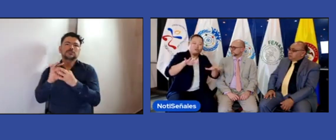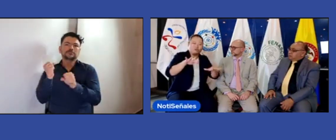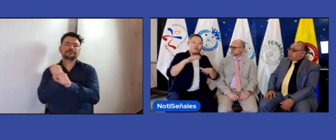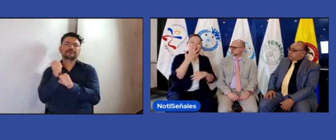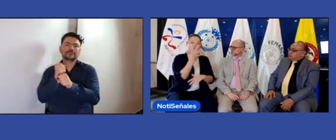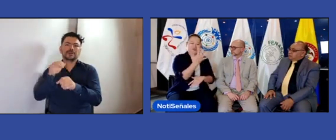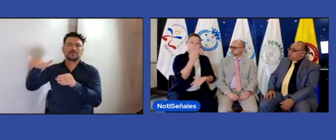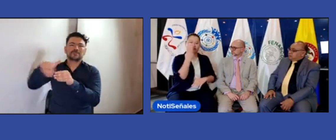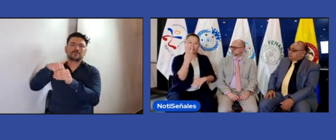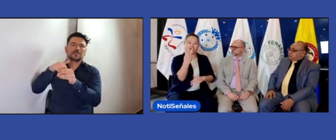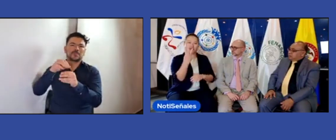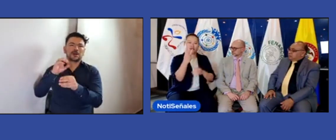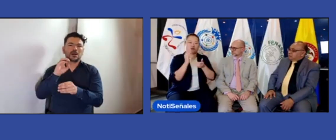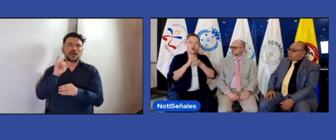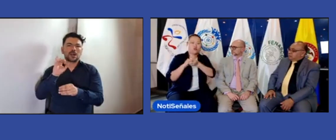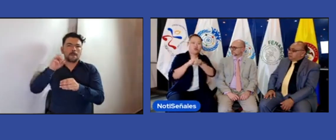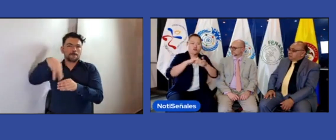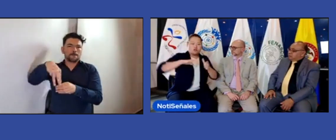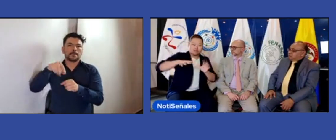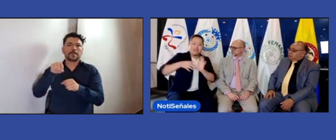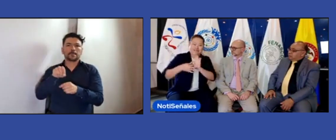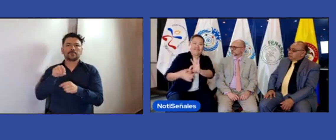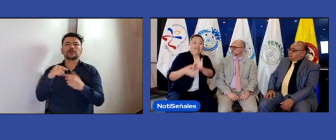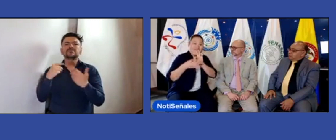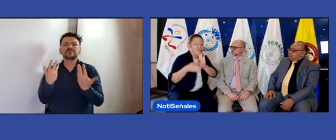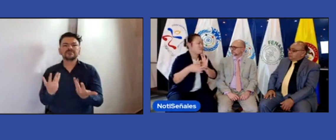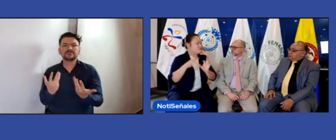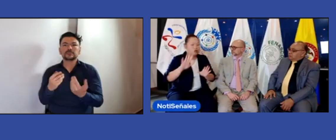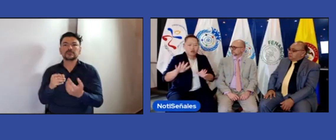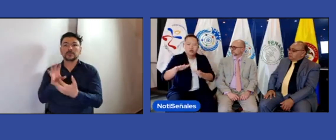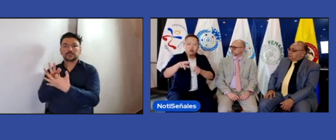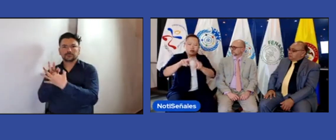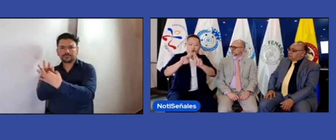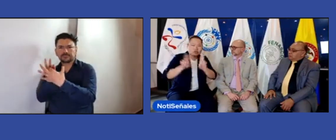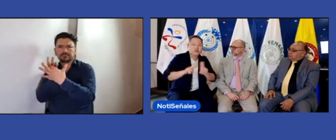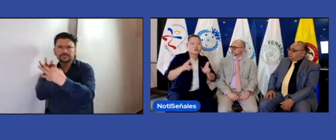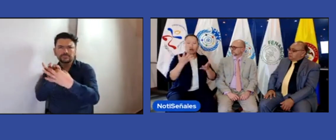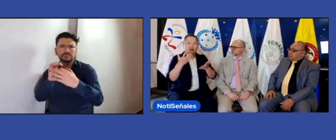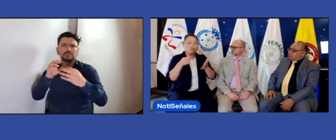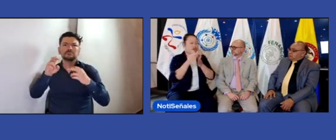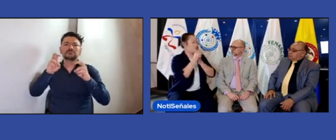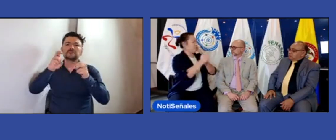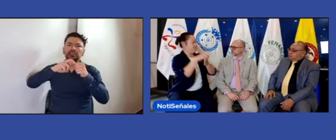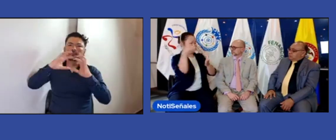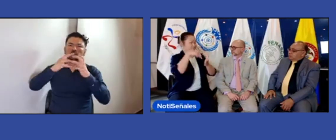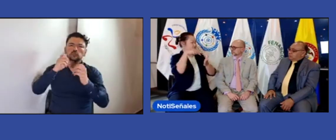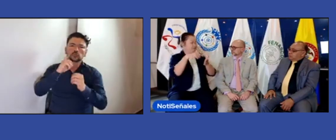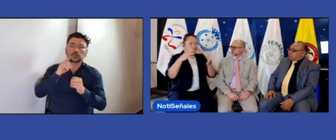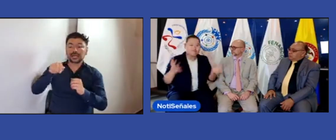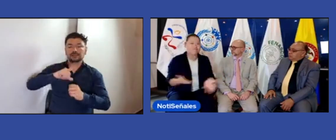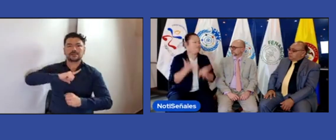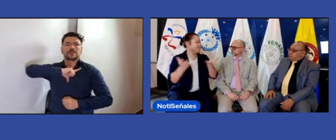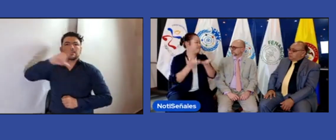Nosotros, pues justamente con John hacemos ese trabajo, 53 organizaciones